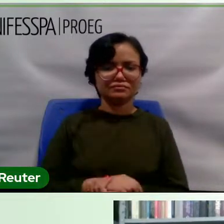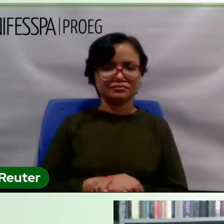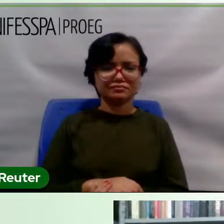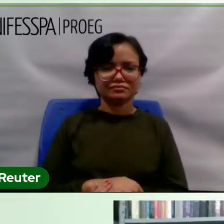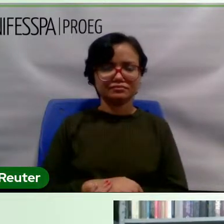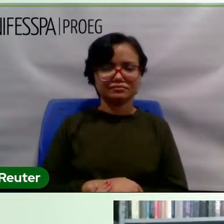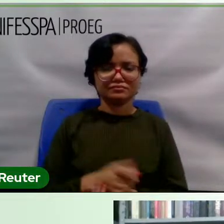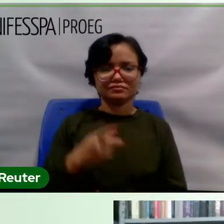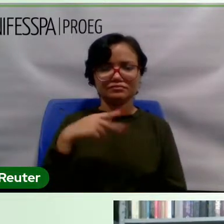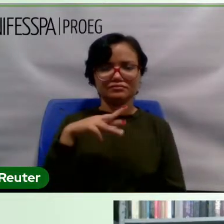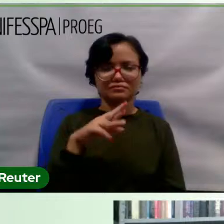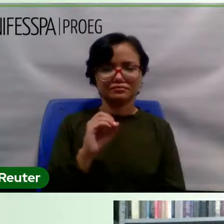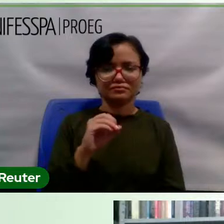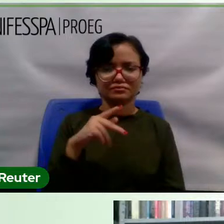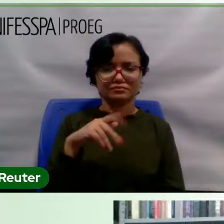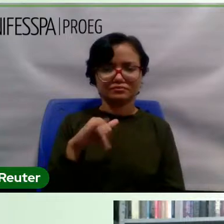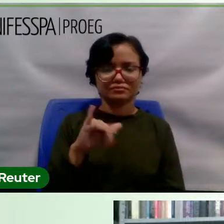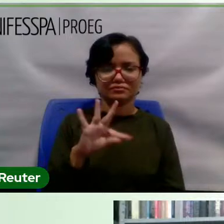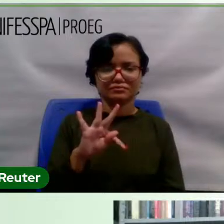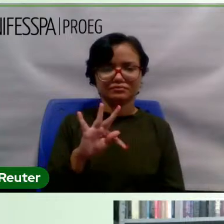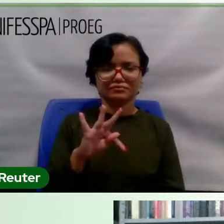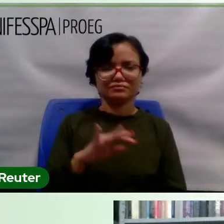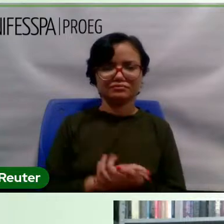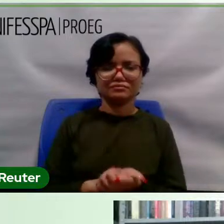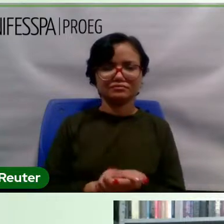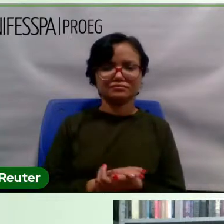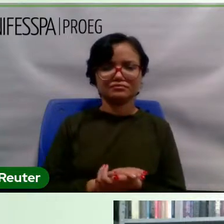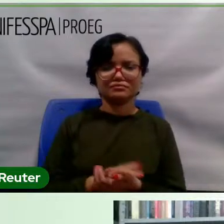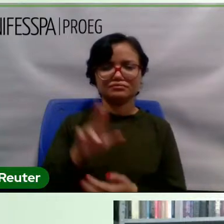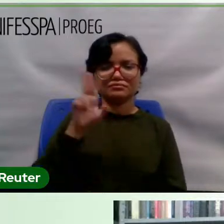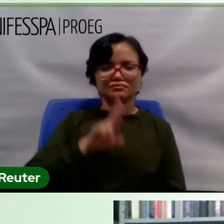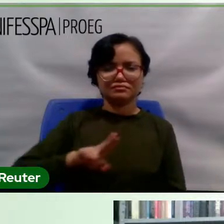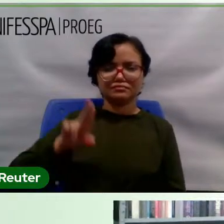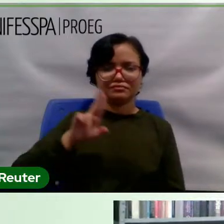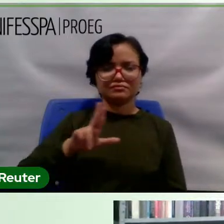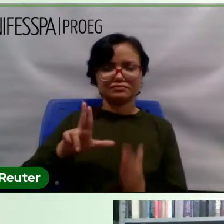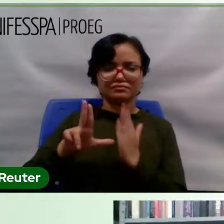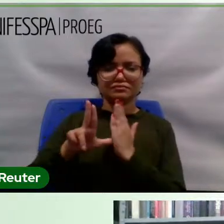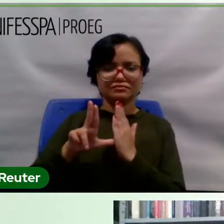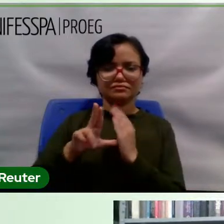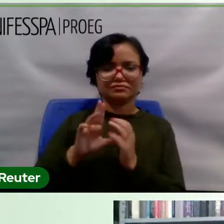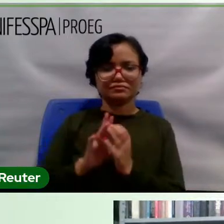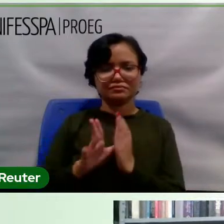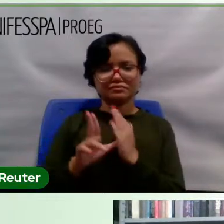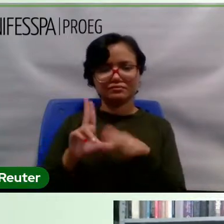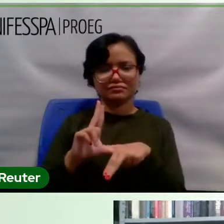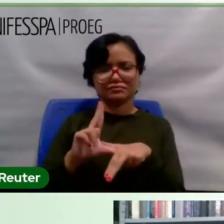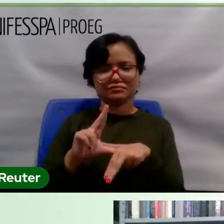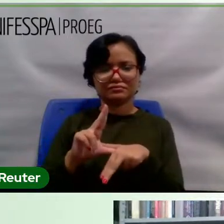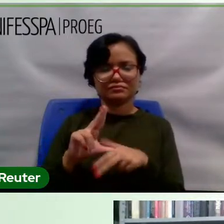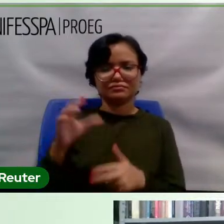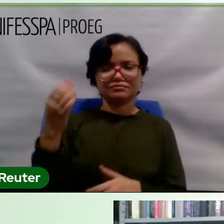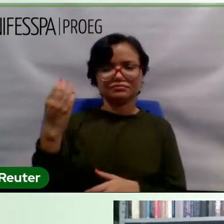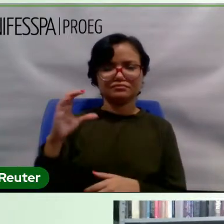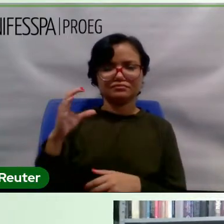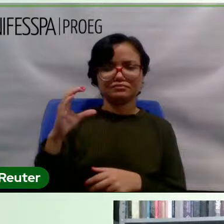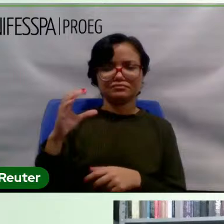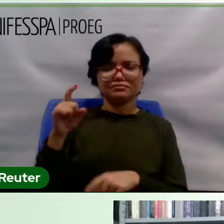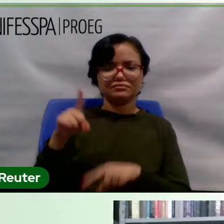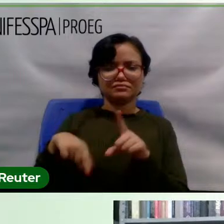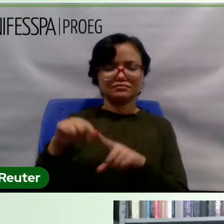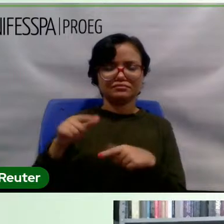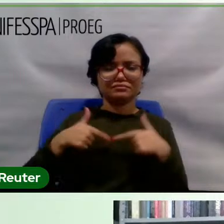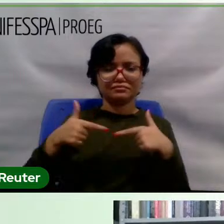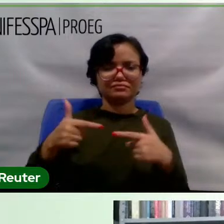da ProPIT, da Universidade Federal do Sul e Sudeste do Pará. Ciência como ferramenta de resistência, desenvolvimento